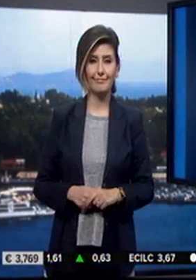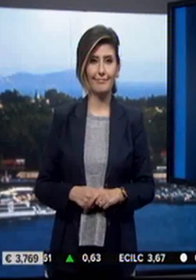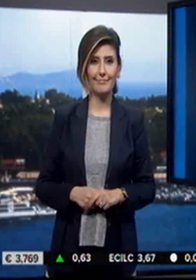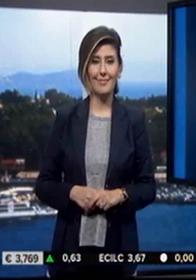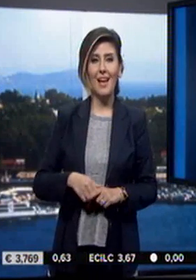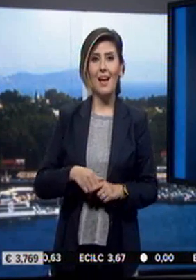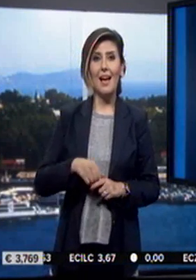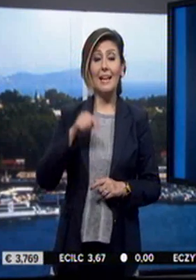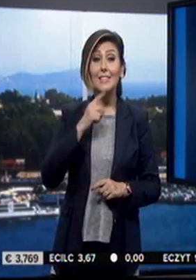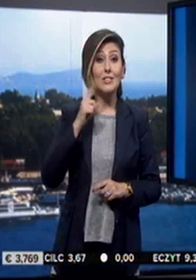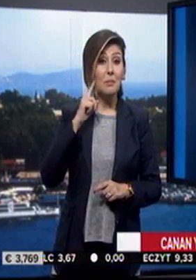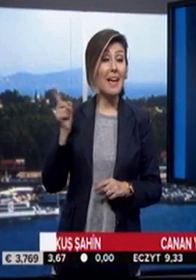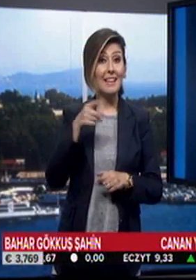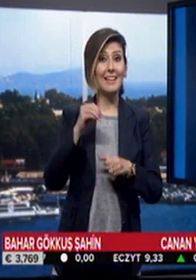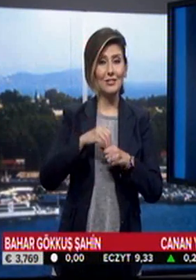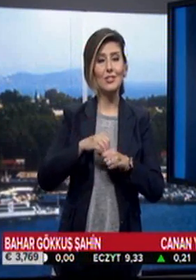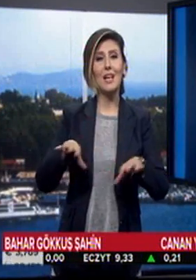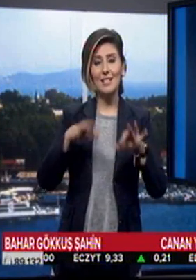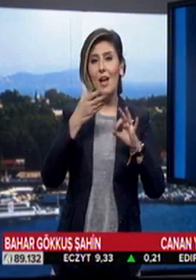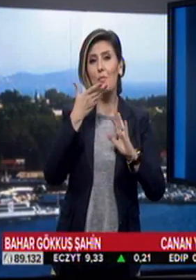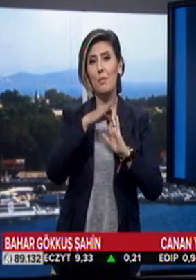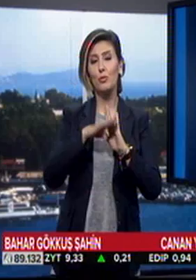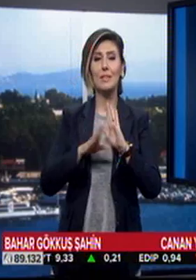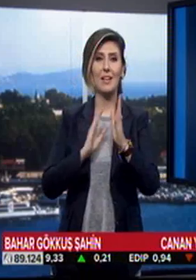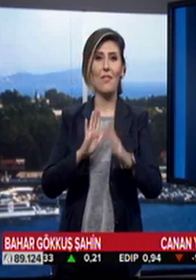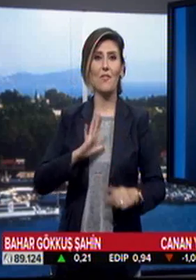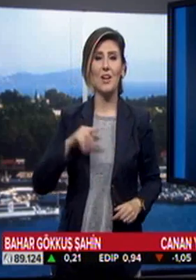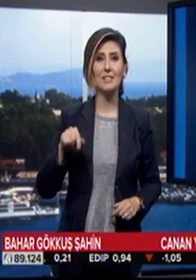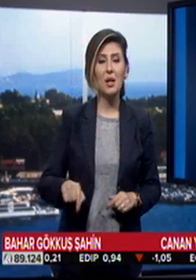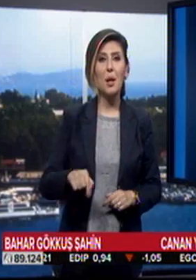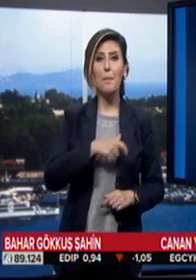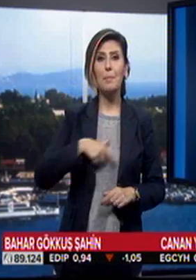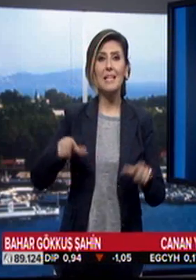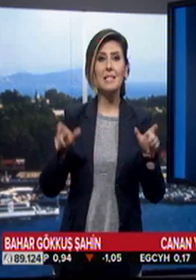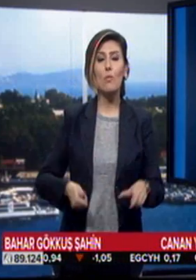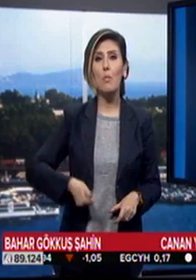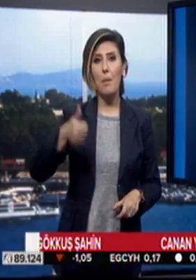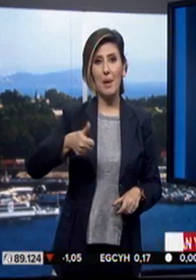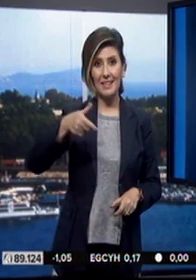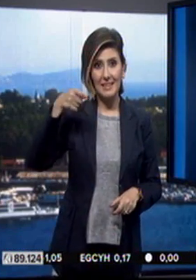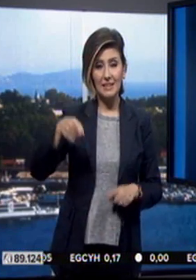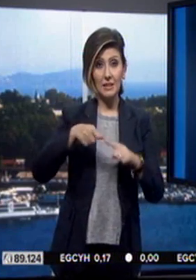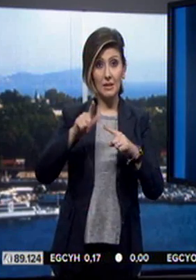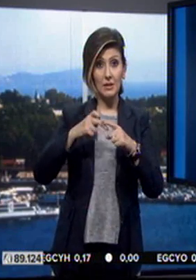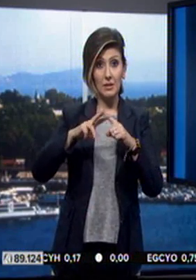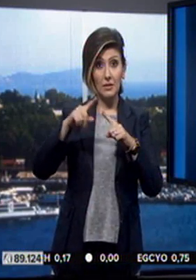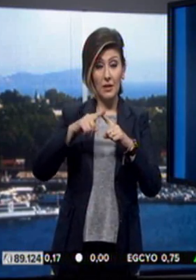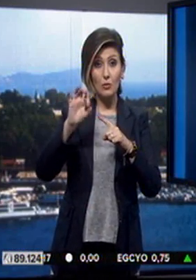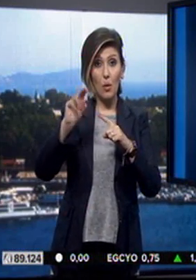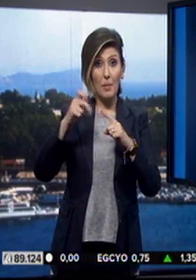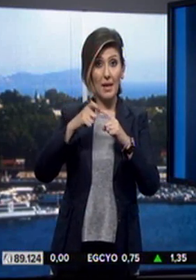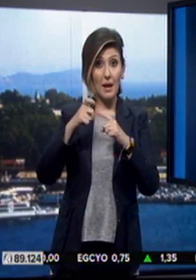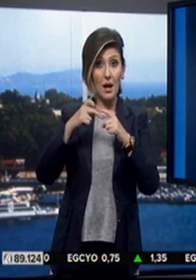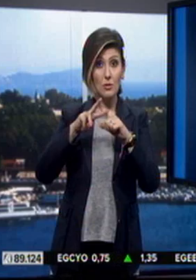Haber ajandası işitme engelleri için hazırladığımız haberlerle devam ediyor. Milli Savunma Bakanı Fikri Işık, Fırat